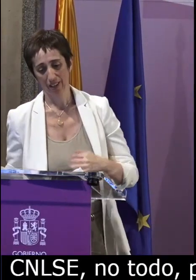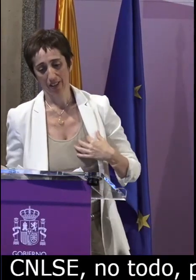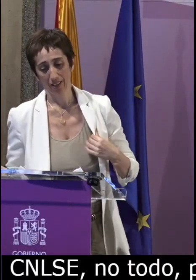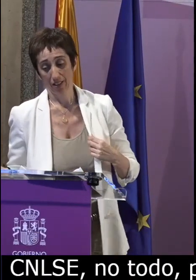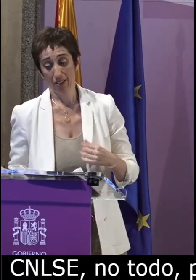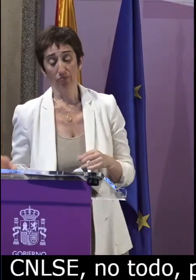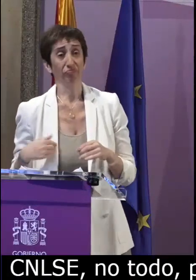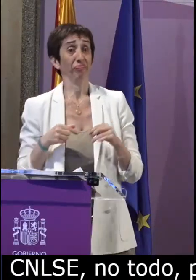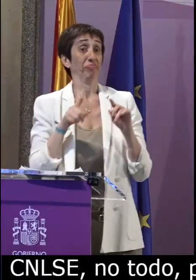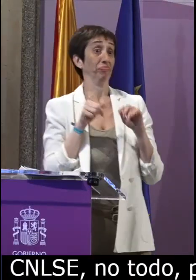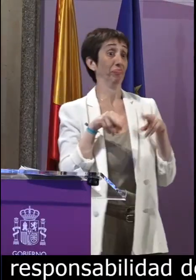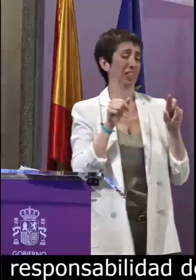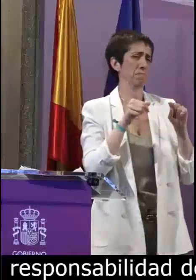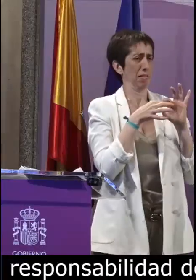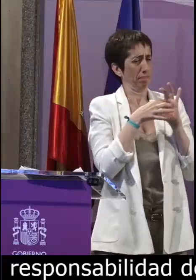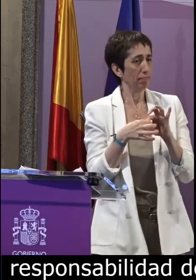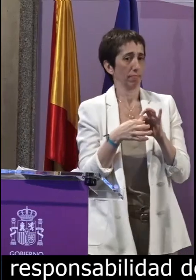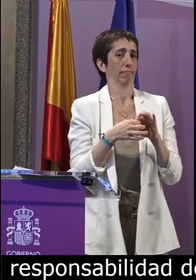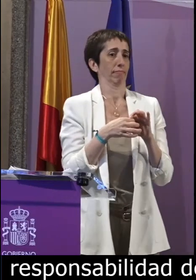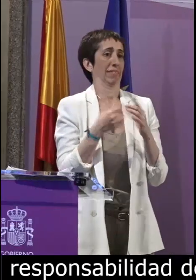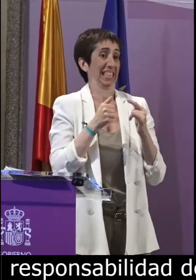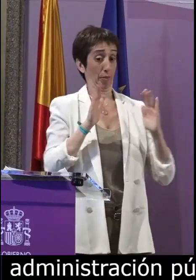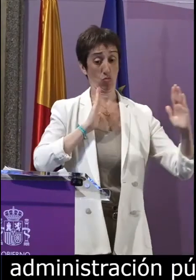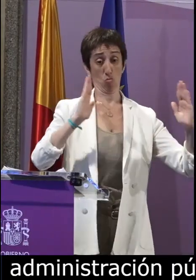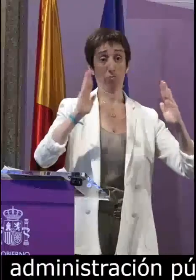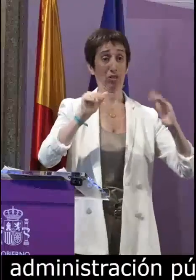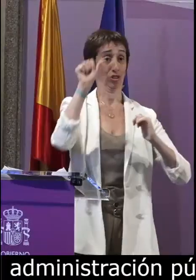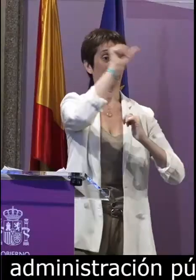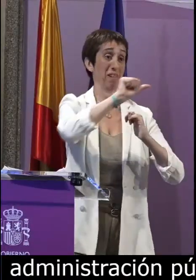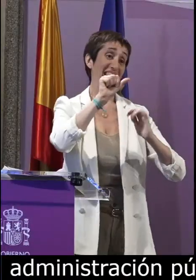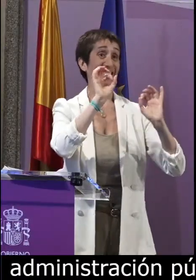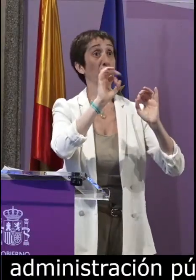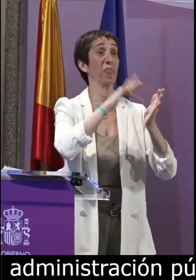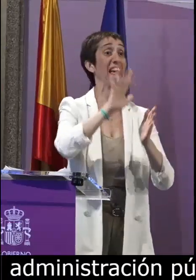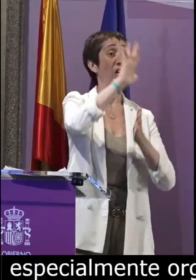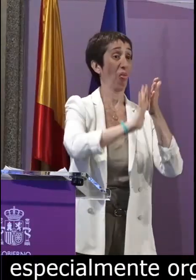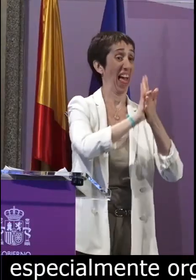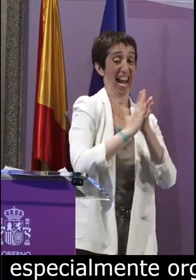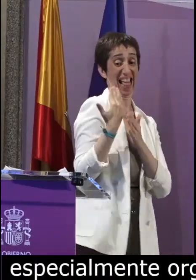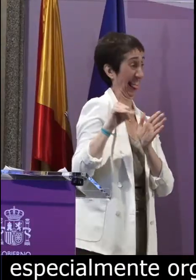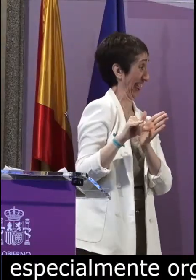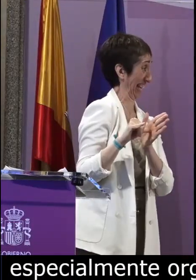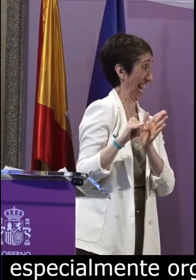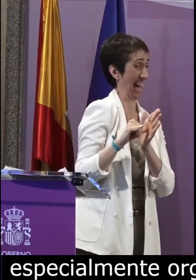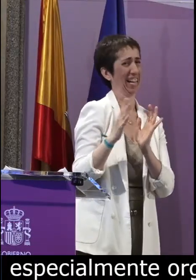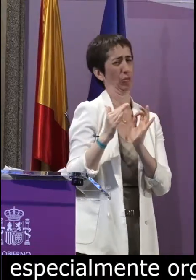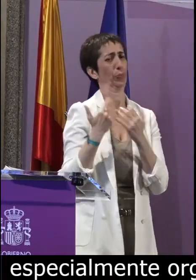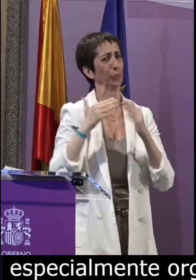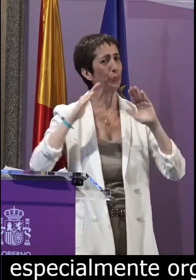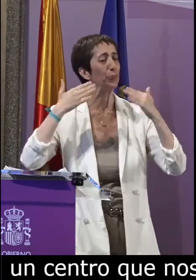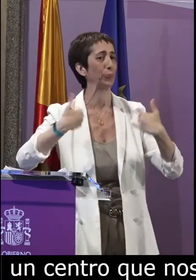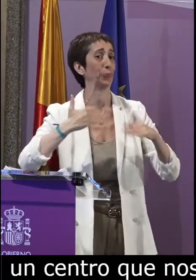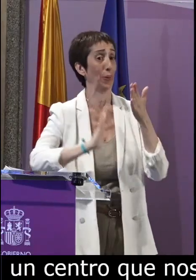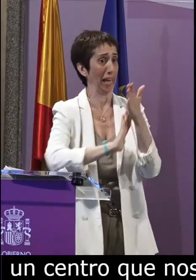orgullosa porque contamos con un centro que nos ayuda en nuestra labor Esta semana que hemos celebrado